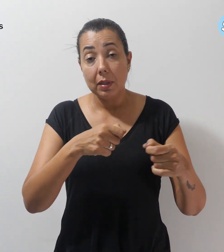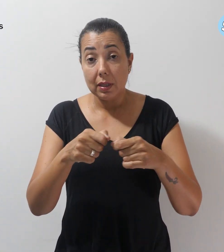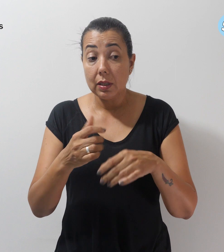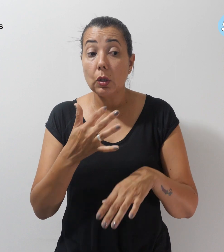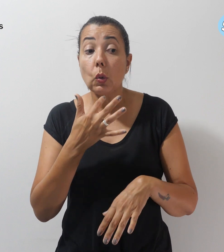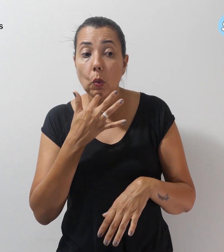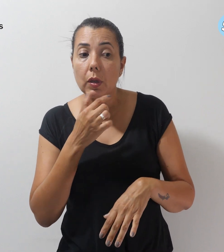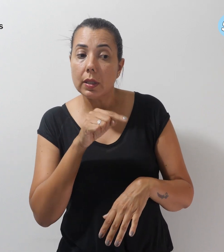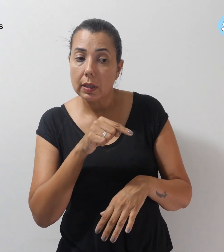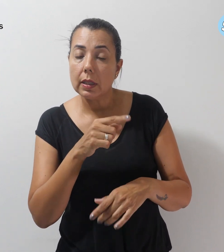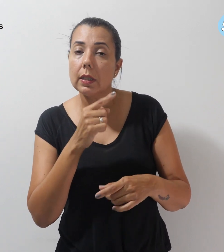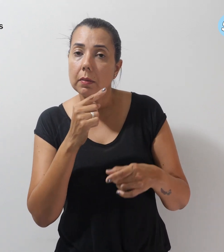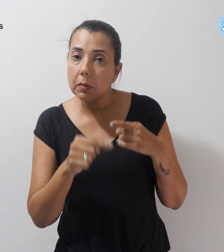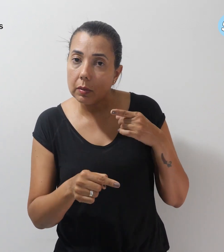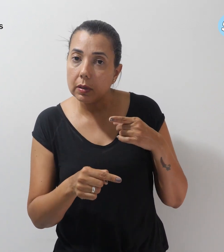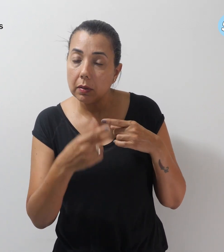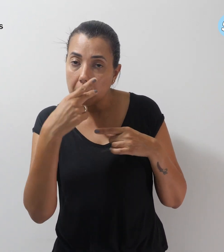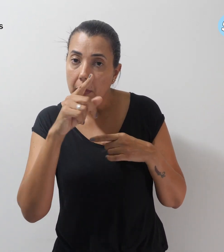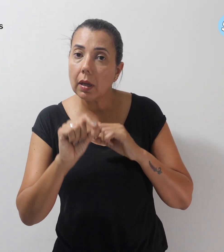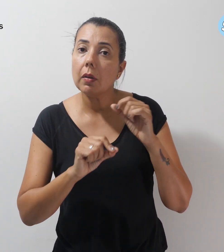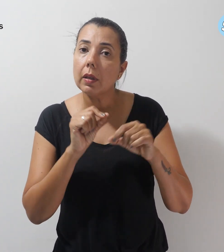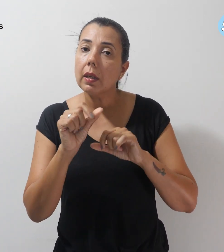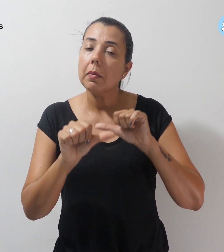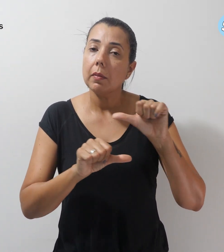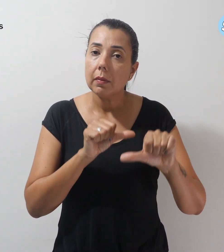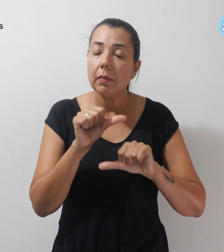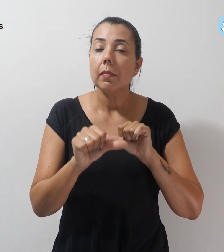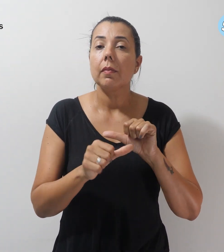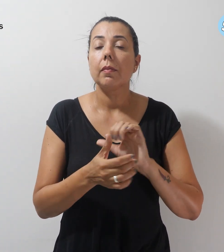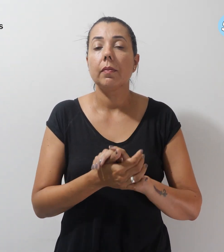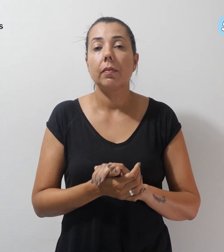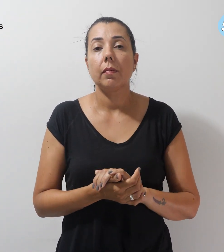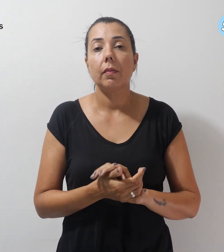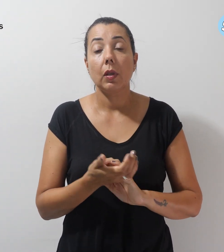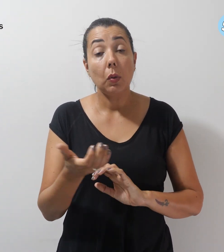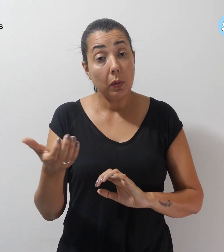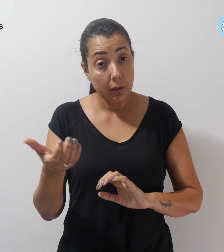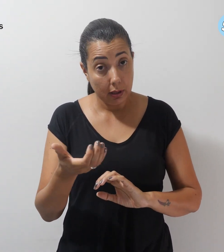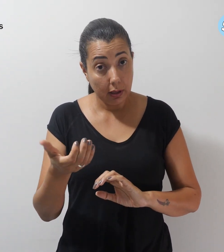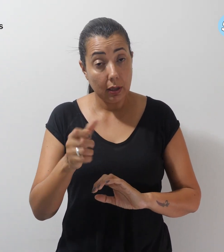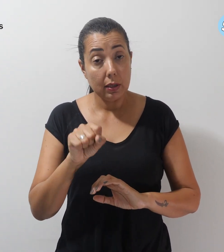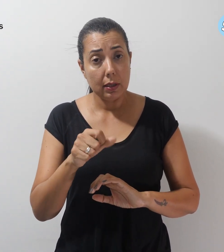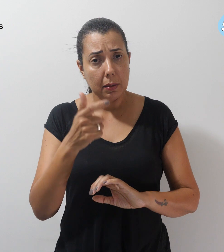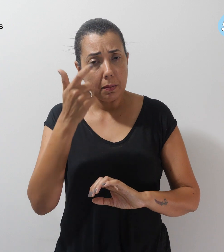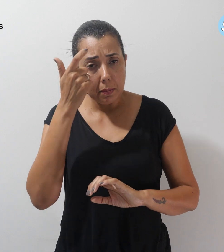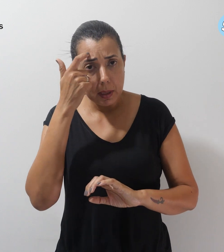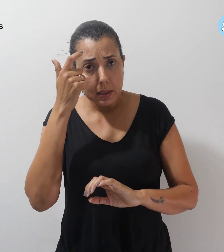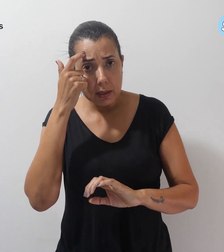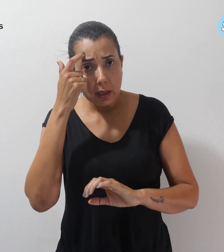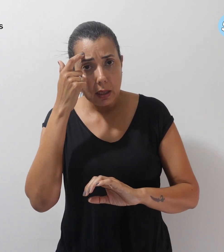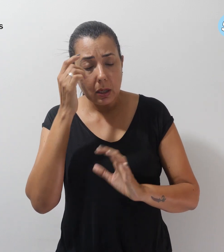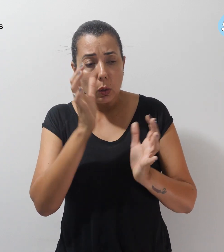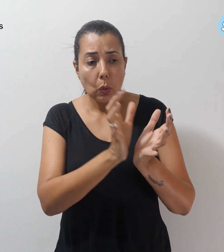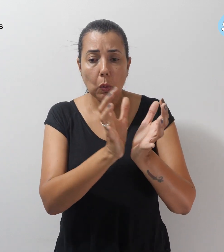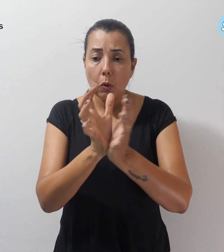essas brechas para alterá-las. O que queremos é pensar em conjunto em